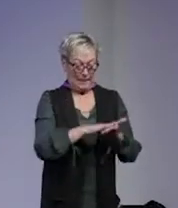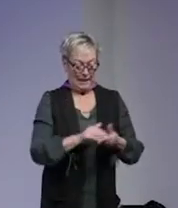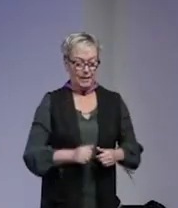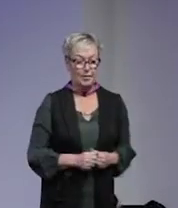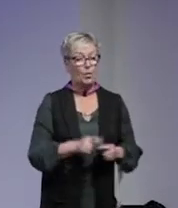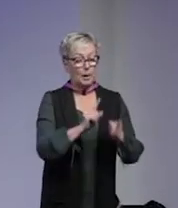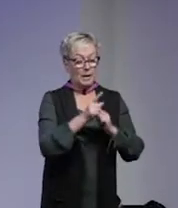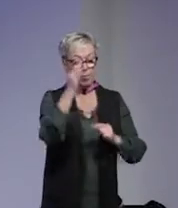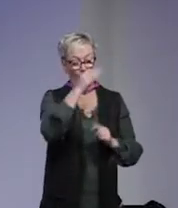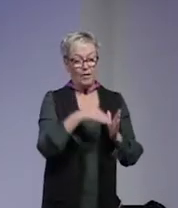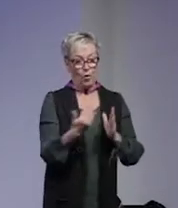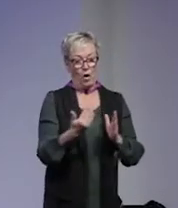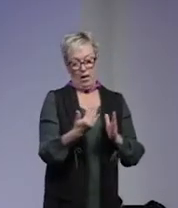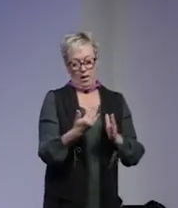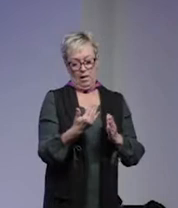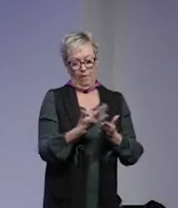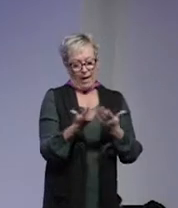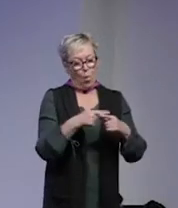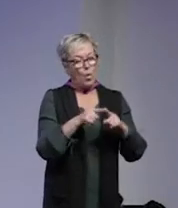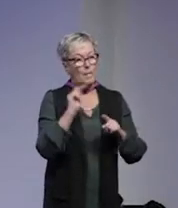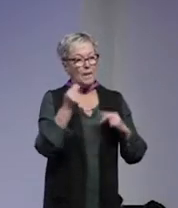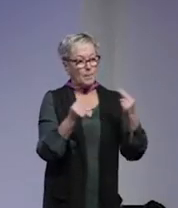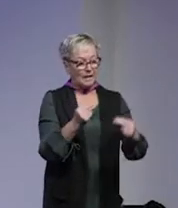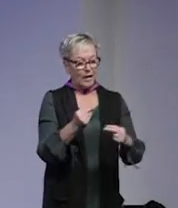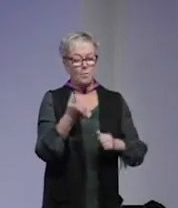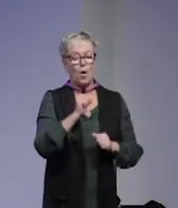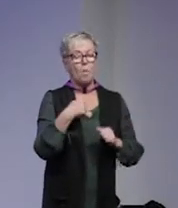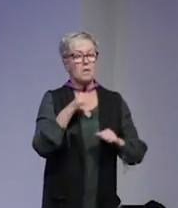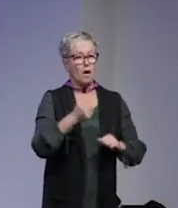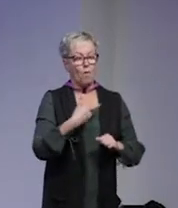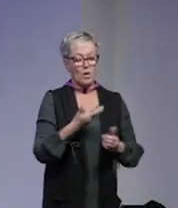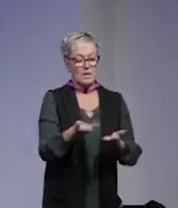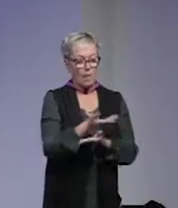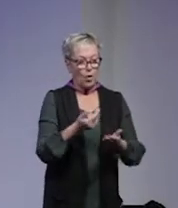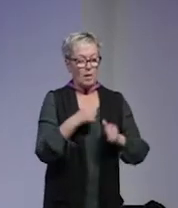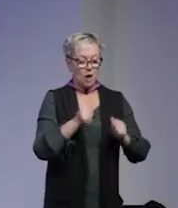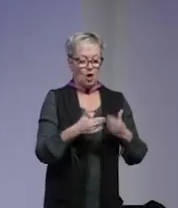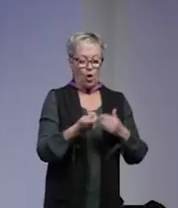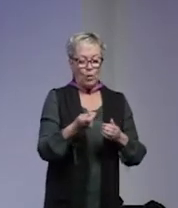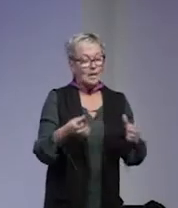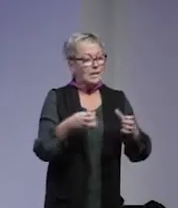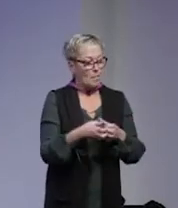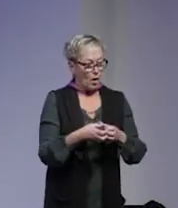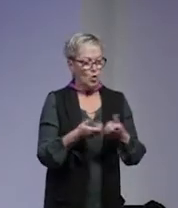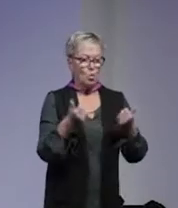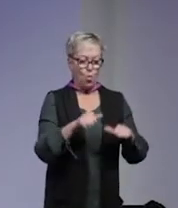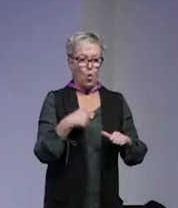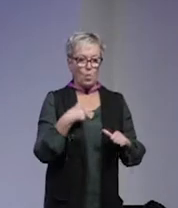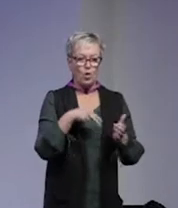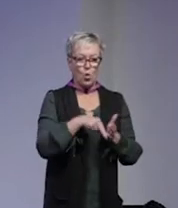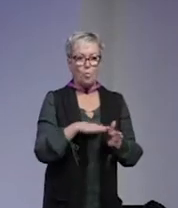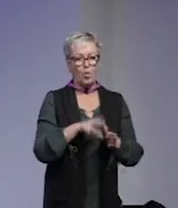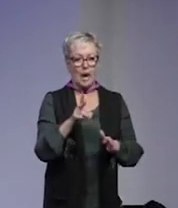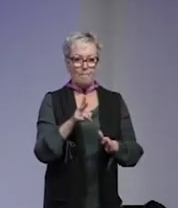utifrån flera olika perspektiv. Men om man verkligen ska få samverkan om man ska göra någonting tillsammans så borde man ju stå på